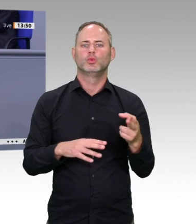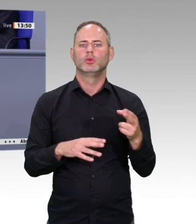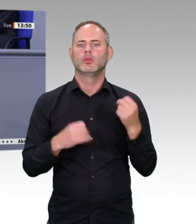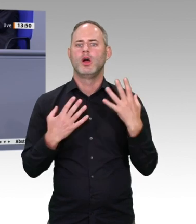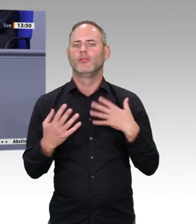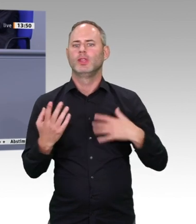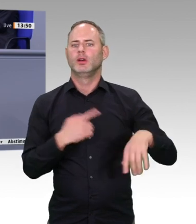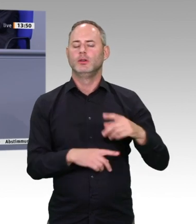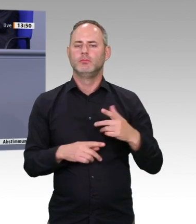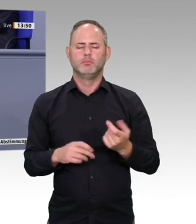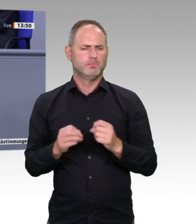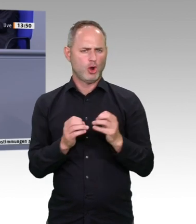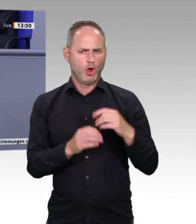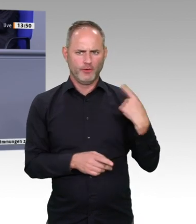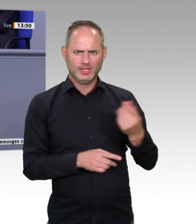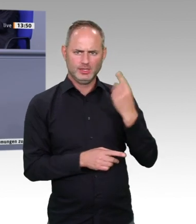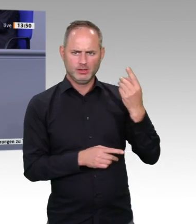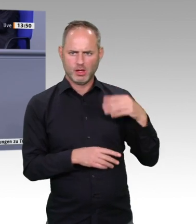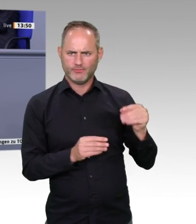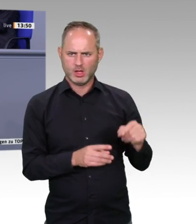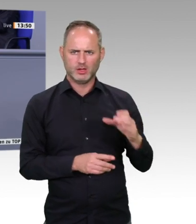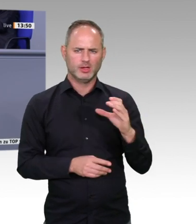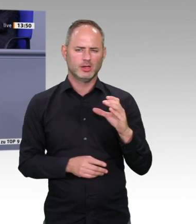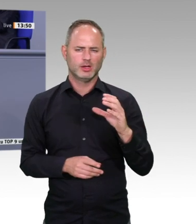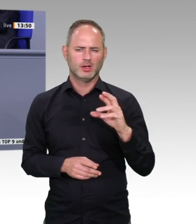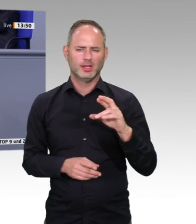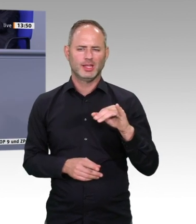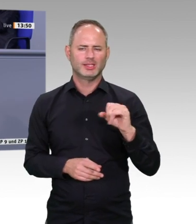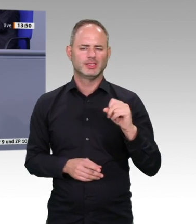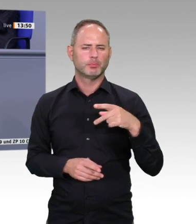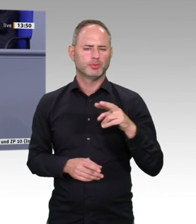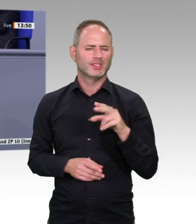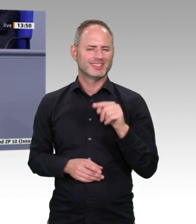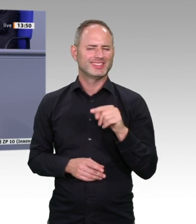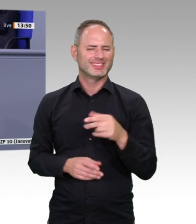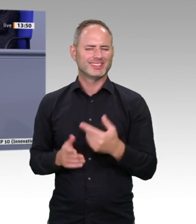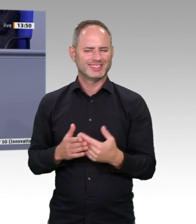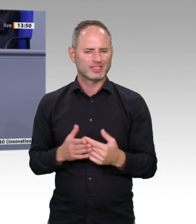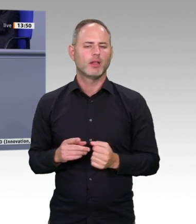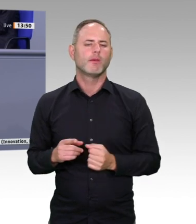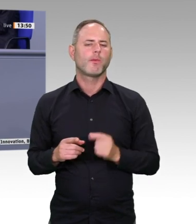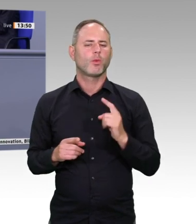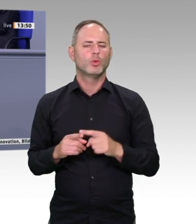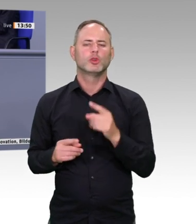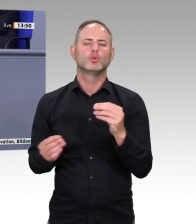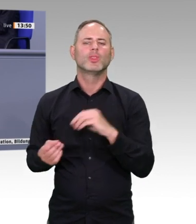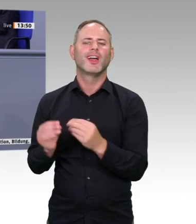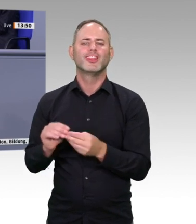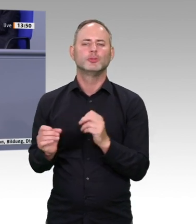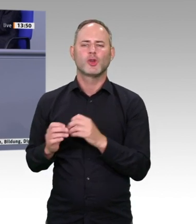durch DNA Data Storage. Es ist Forschern gelungen, eine Streaming-Serie in DNA zu speichern. Und man vermutet, dass in einem